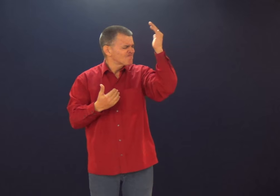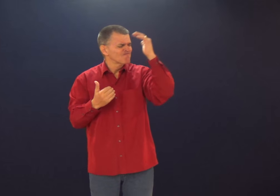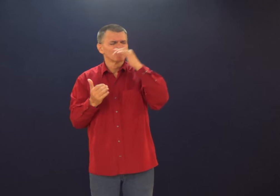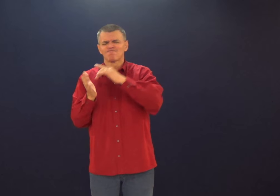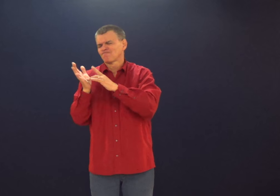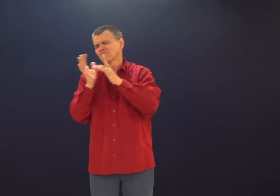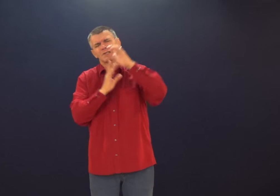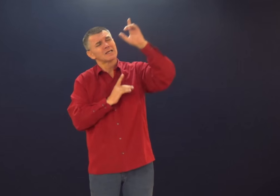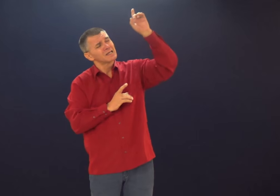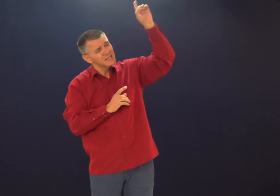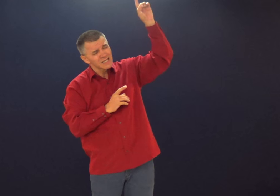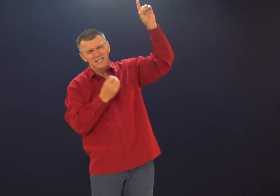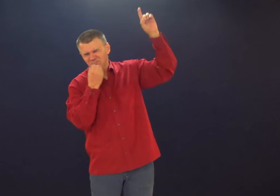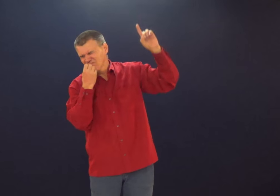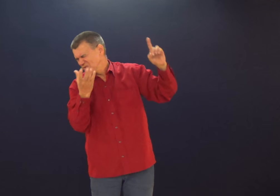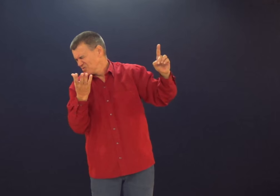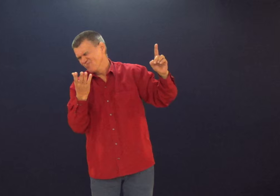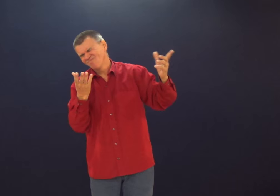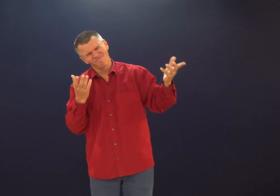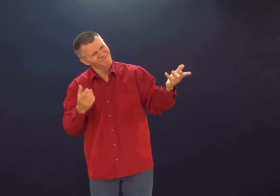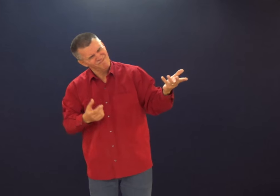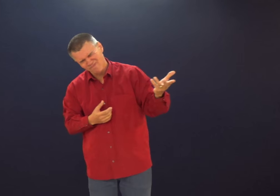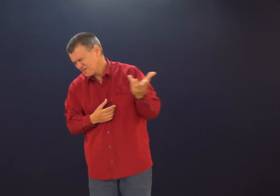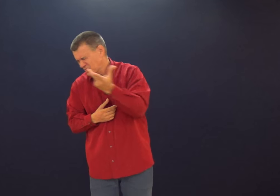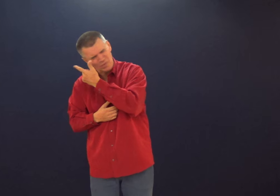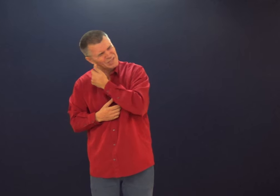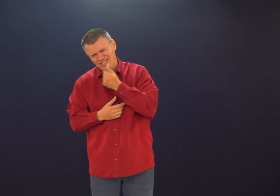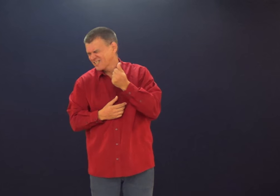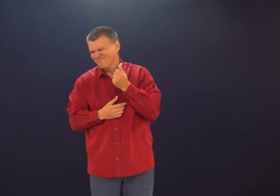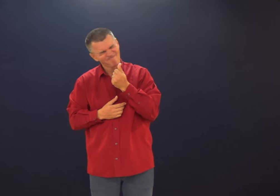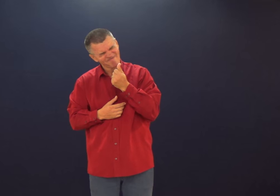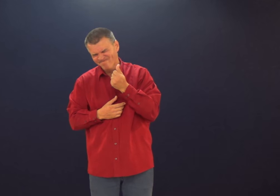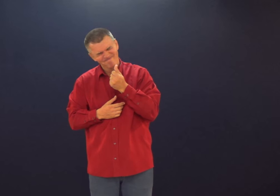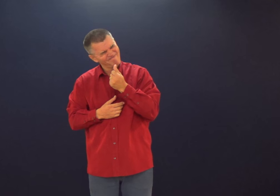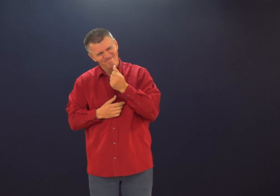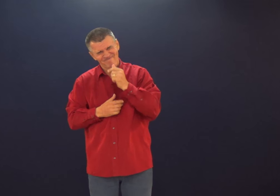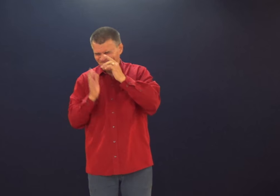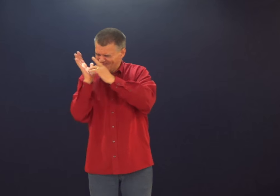muito obrigado. Muito obrigado, porque o Senhor é bom. E o Senhor é maravilhoso.